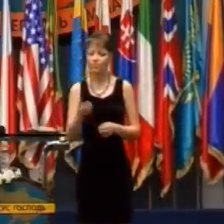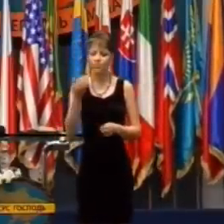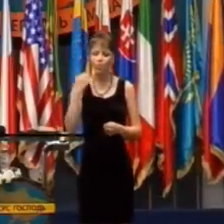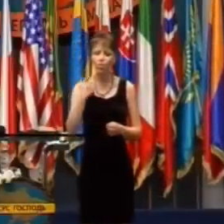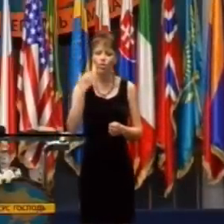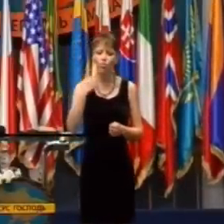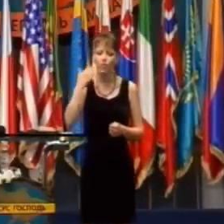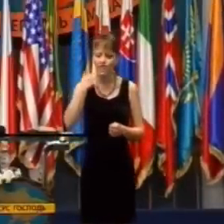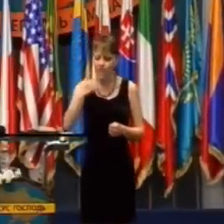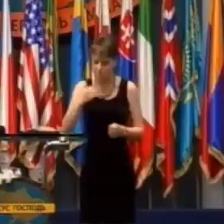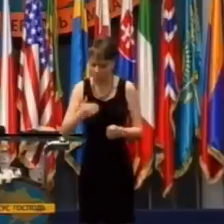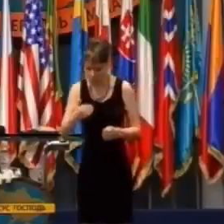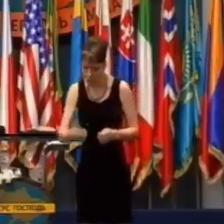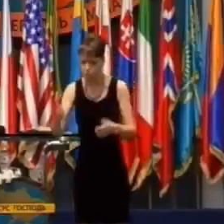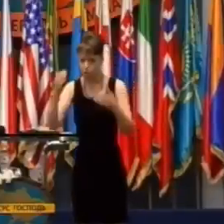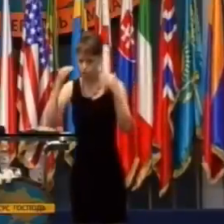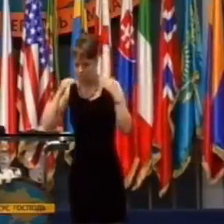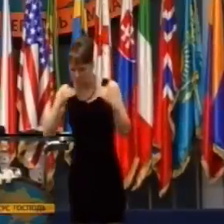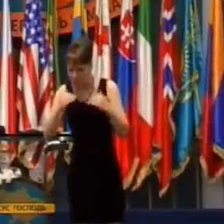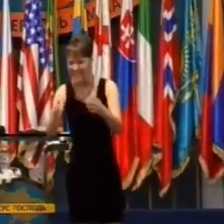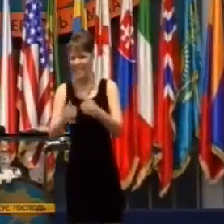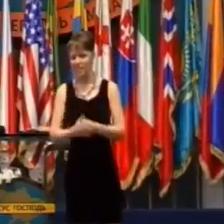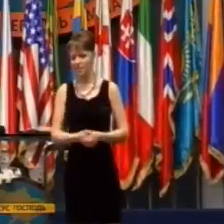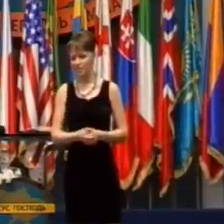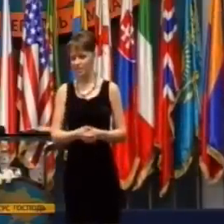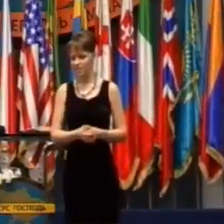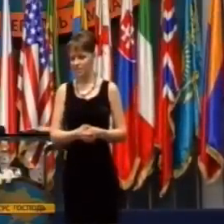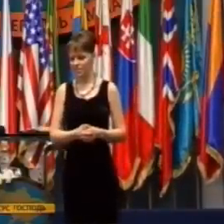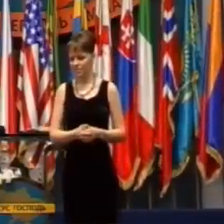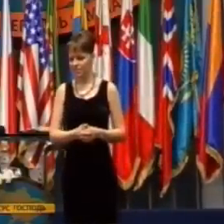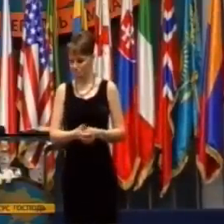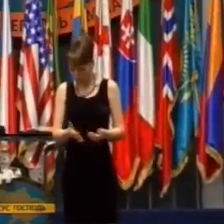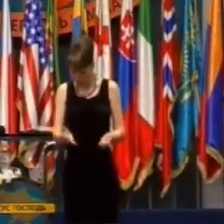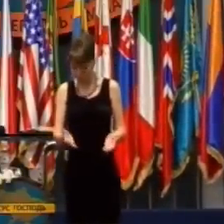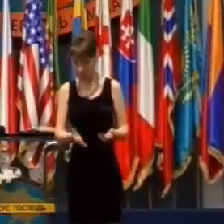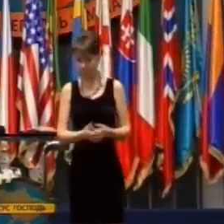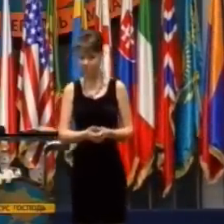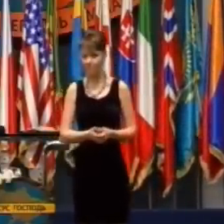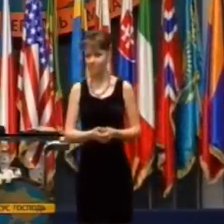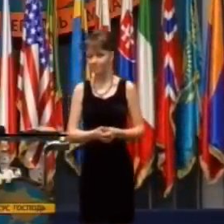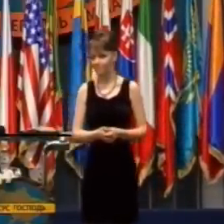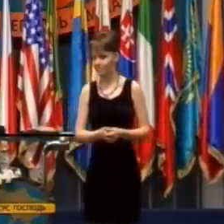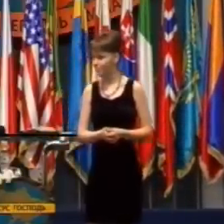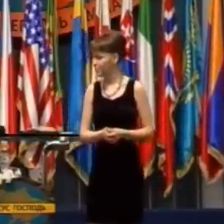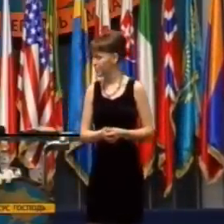ale Duch môjho Otca, ktorý je vo mne, ten koná tie skutky. Je to tak?